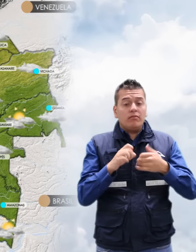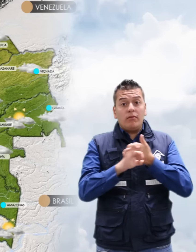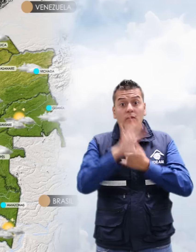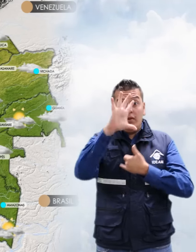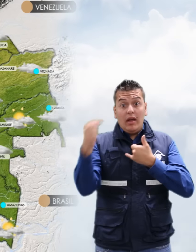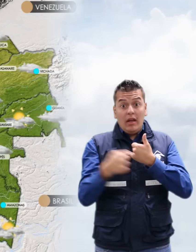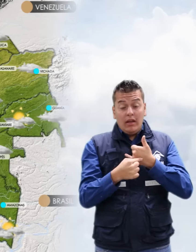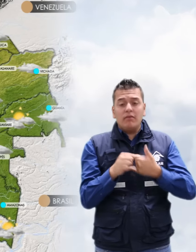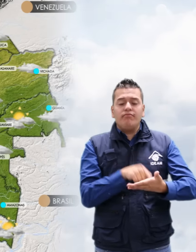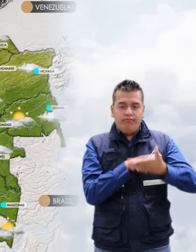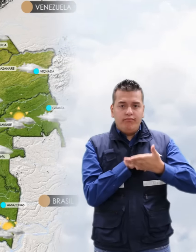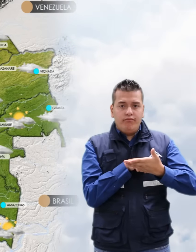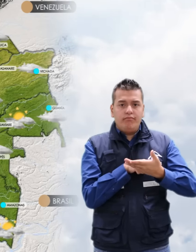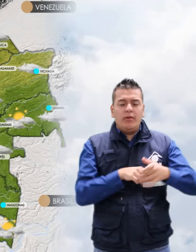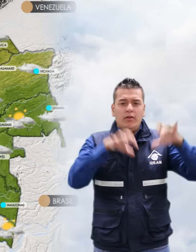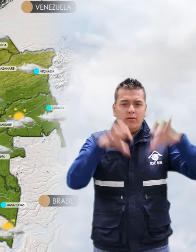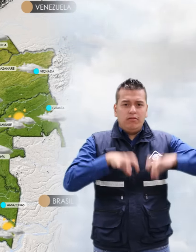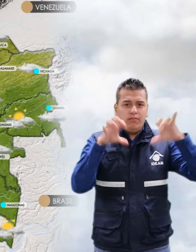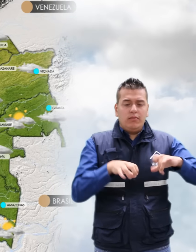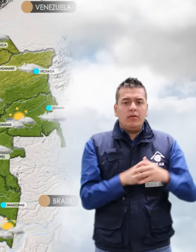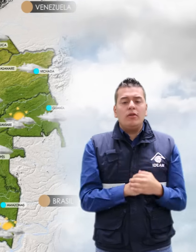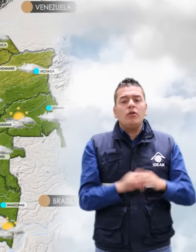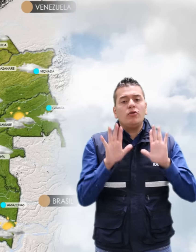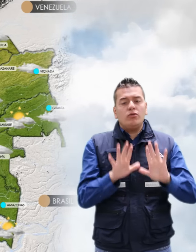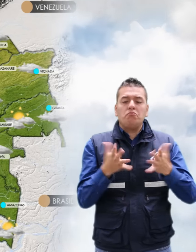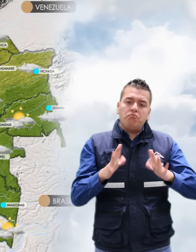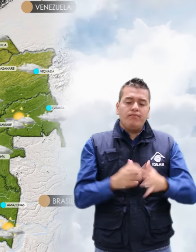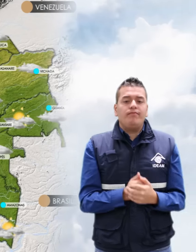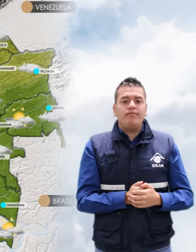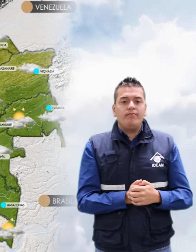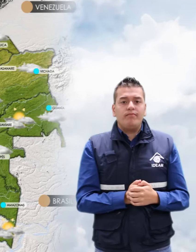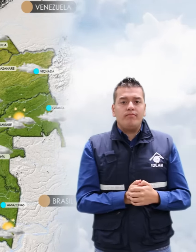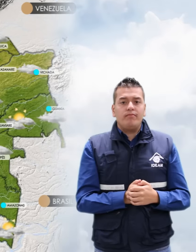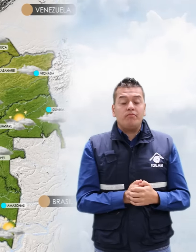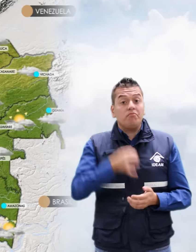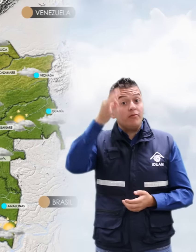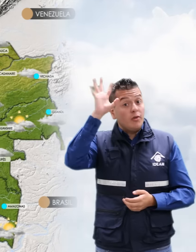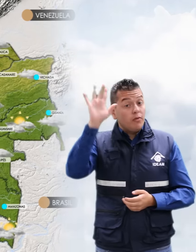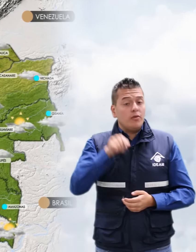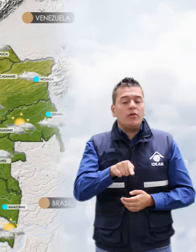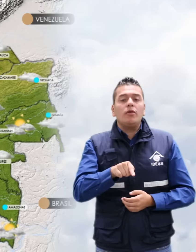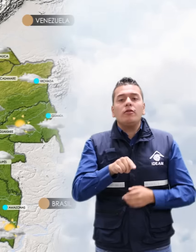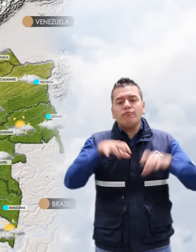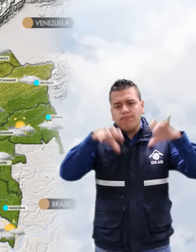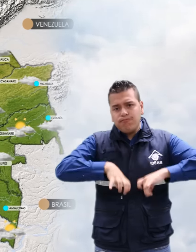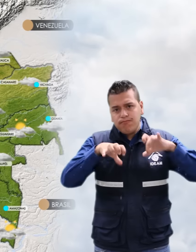se presentarán precipitaciones de carácter moderado. No se descargan algunas lluvias al